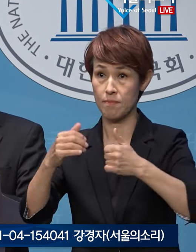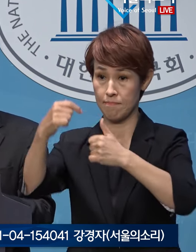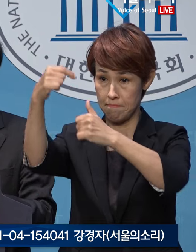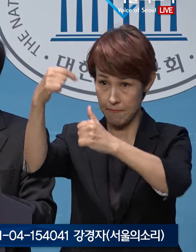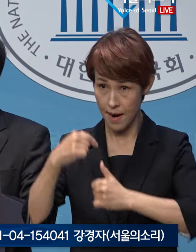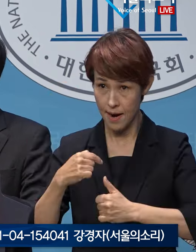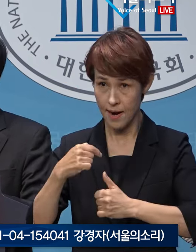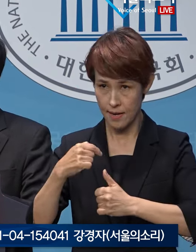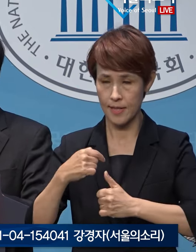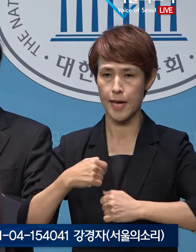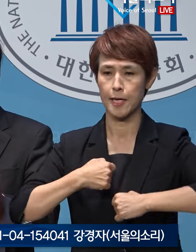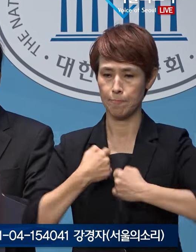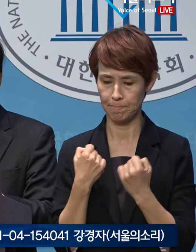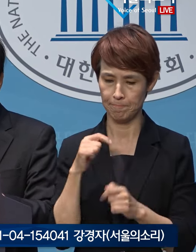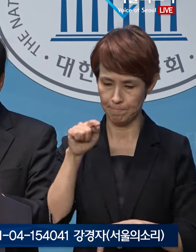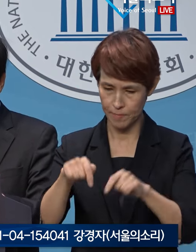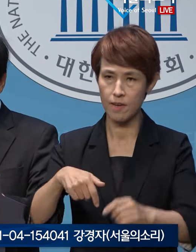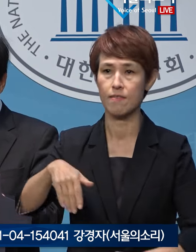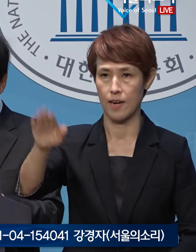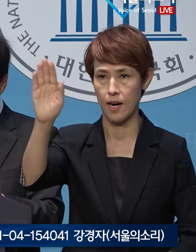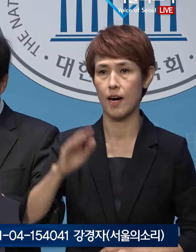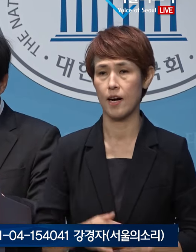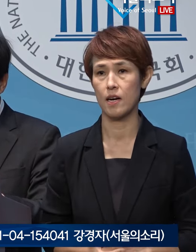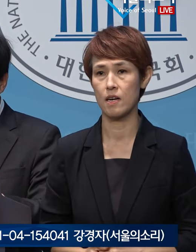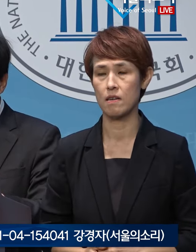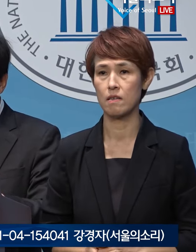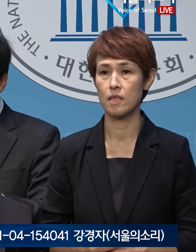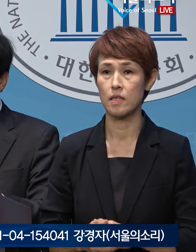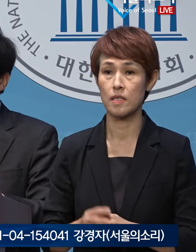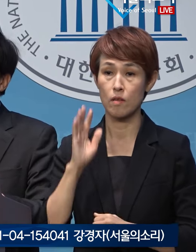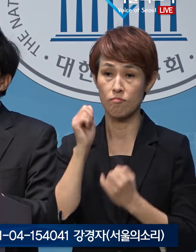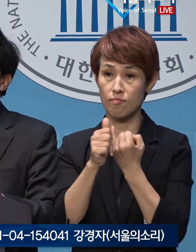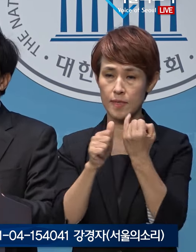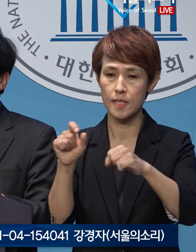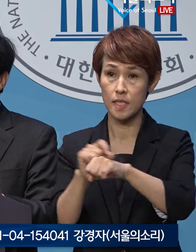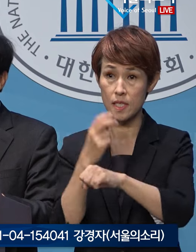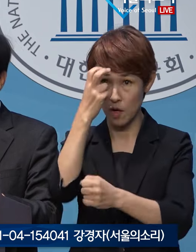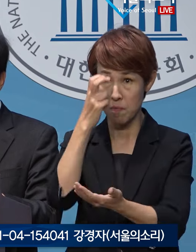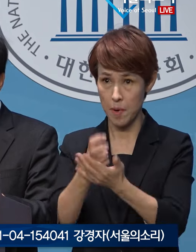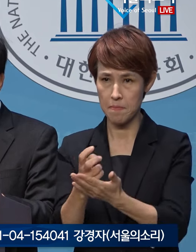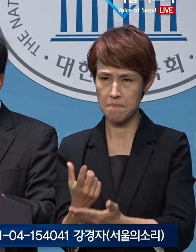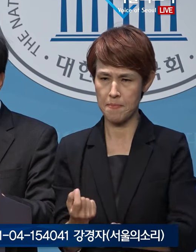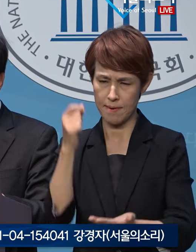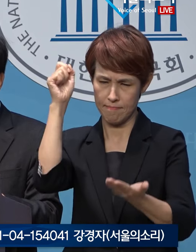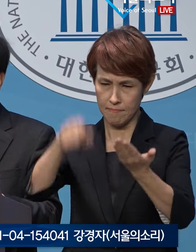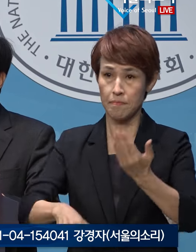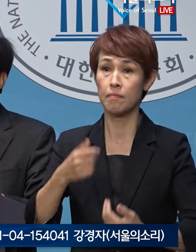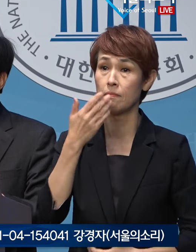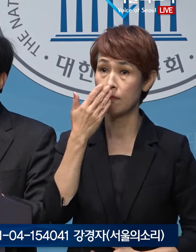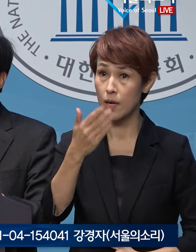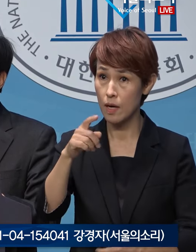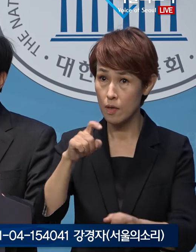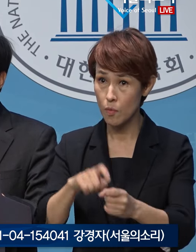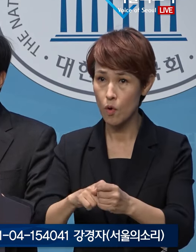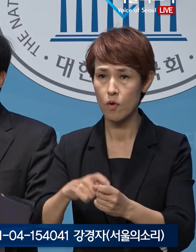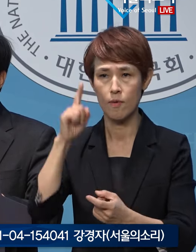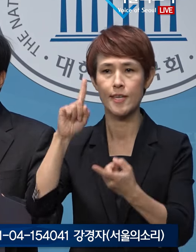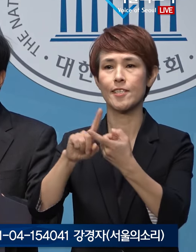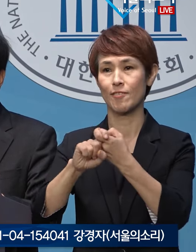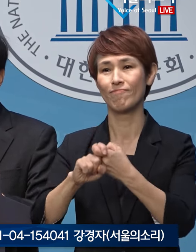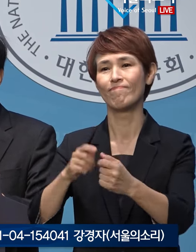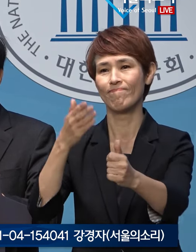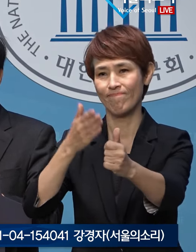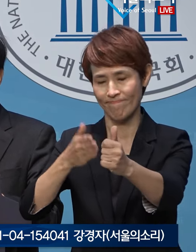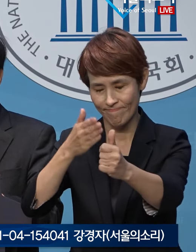길을 굳건히 가겠습니다. 김거지 종합특검 법안이 조석하게 통과될 수 있도록 많은 관심